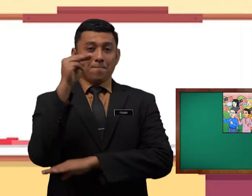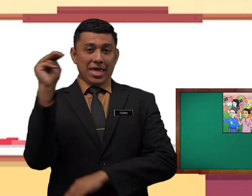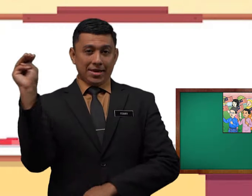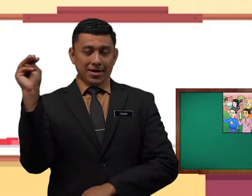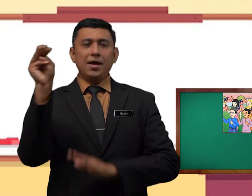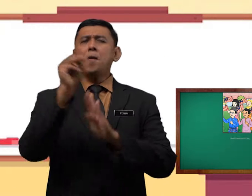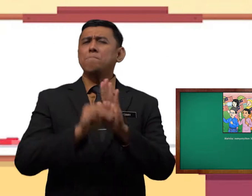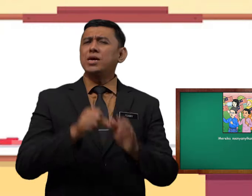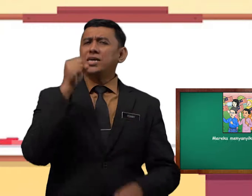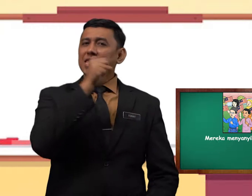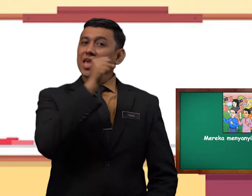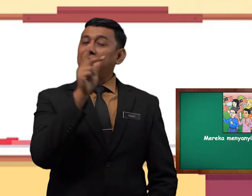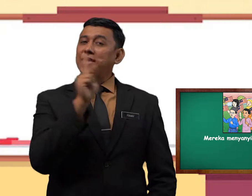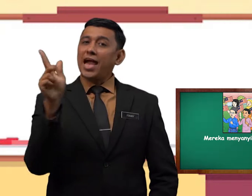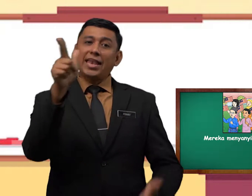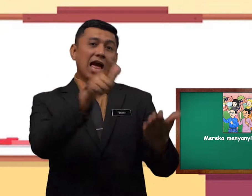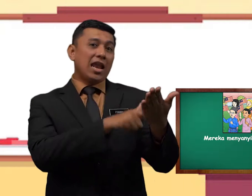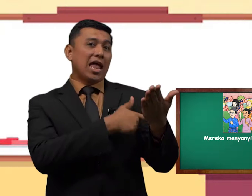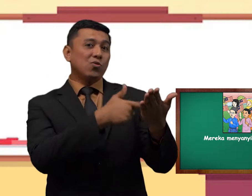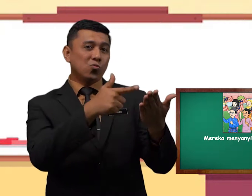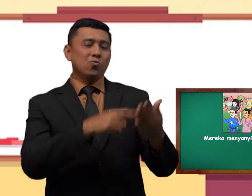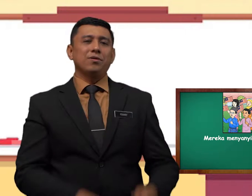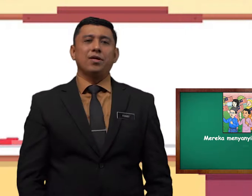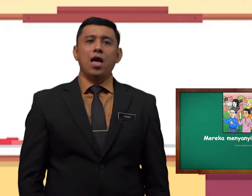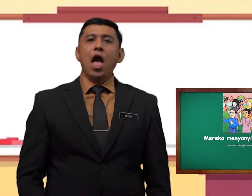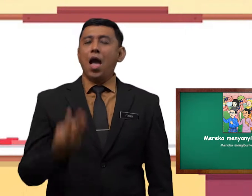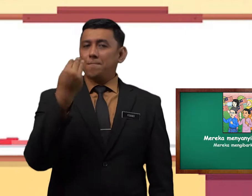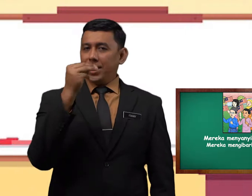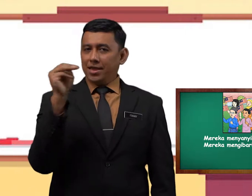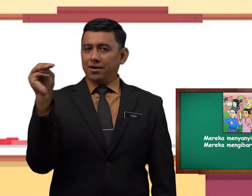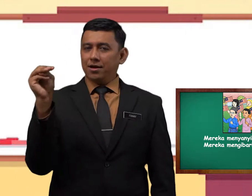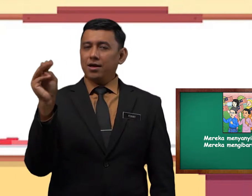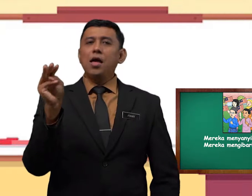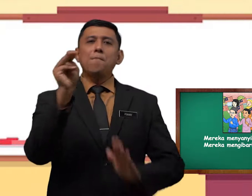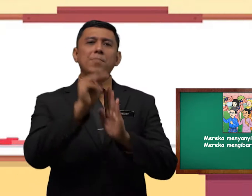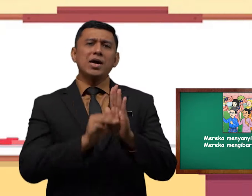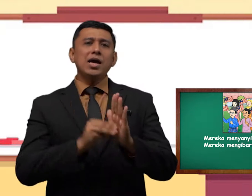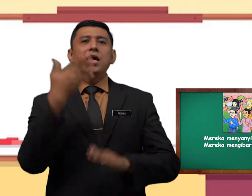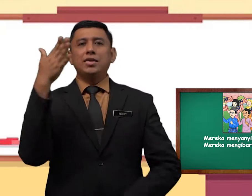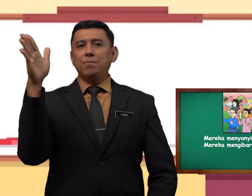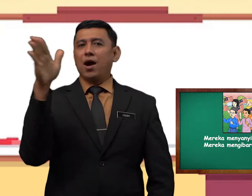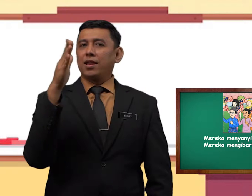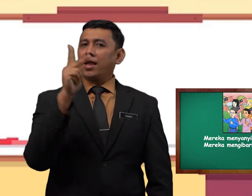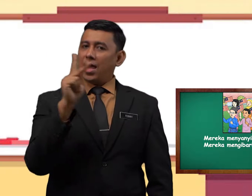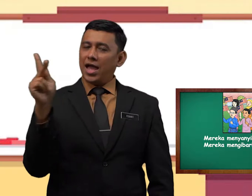Mereka menyanyikan lagu. Mereka melibarkan